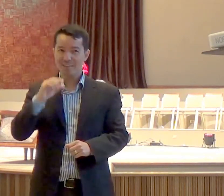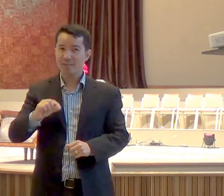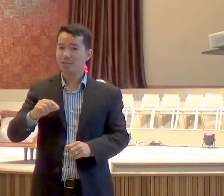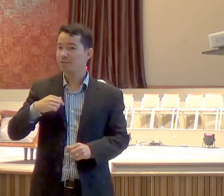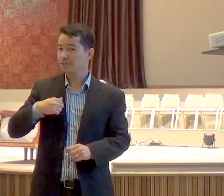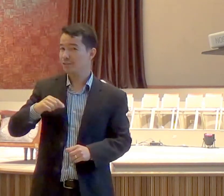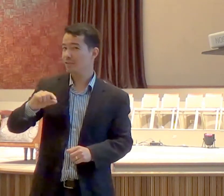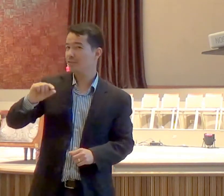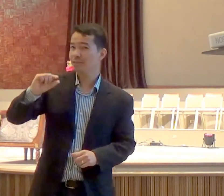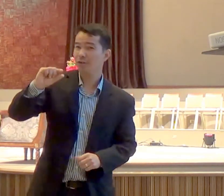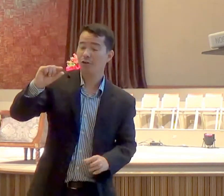já esqueceu o que ele ia falar,